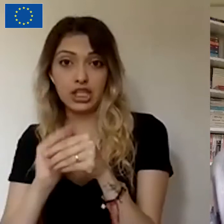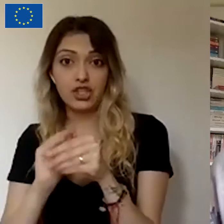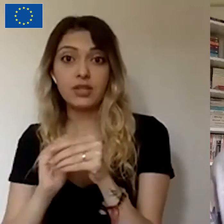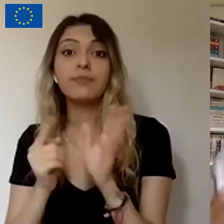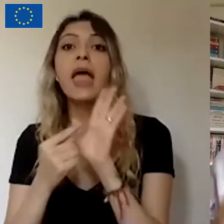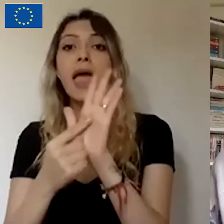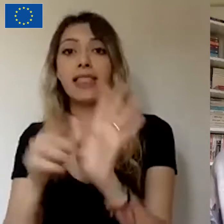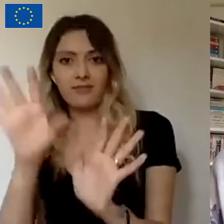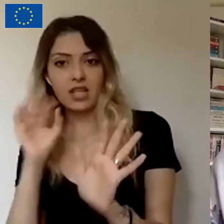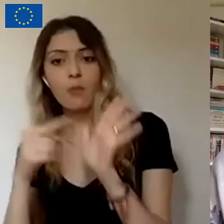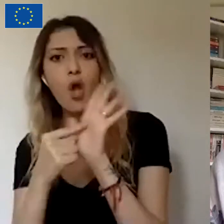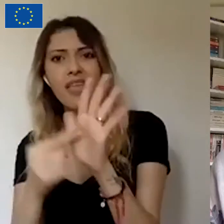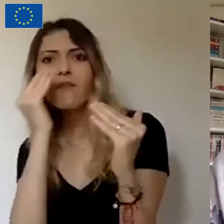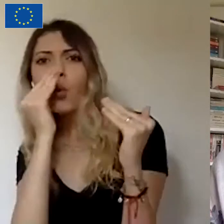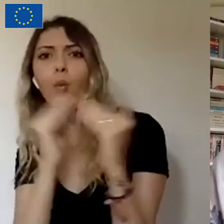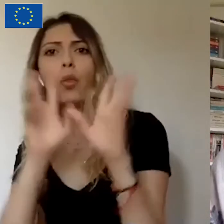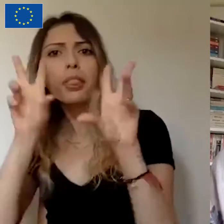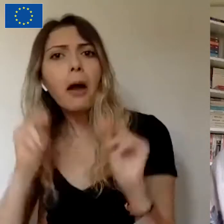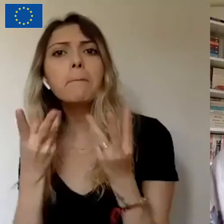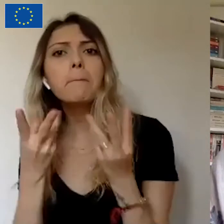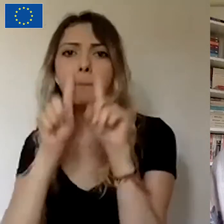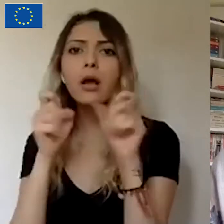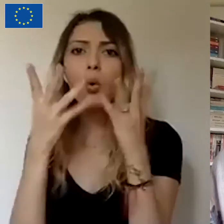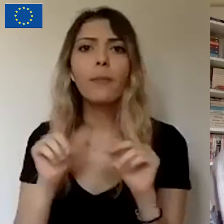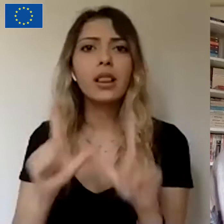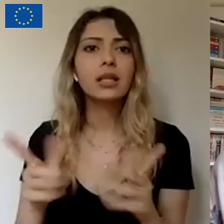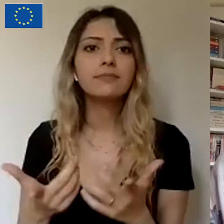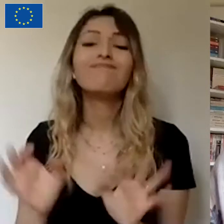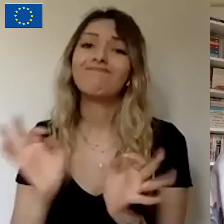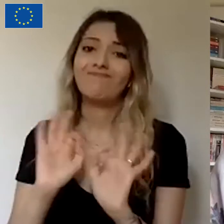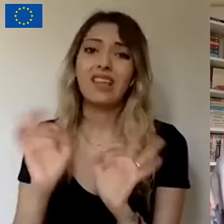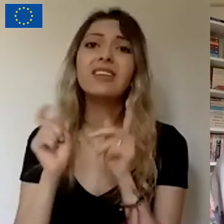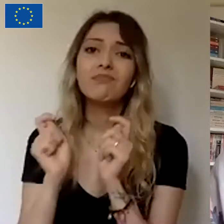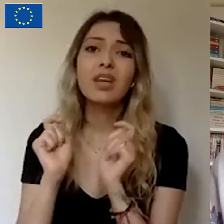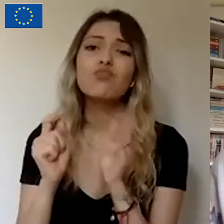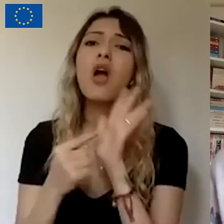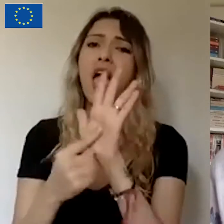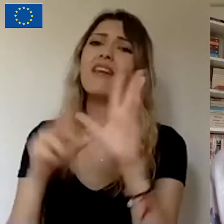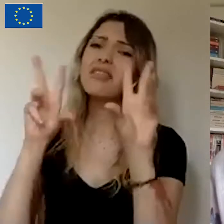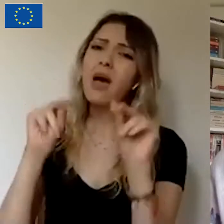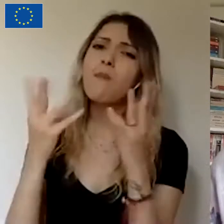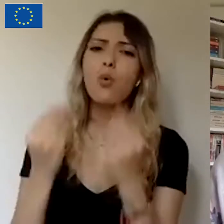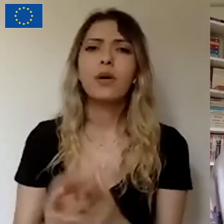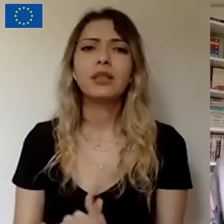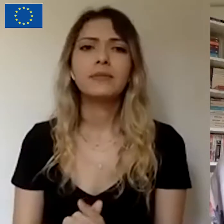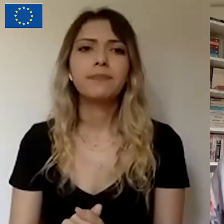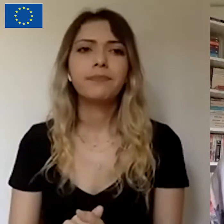projenin hedefine ulaşmış olmasını bekliyor musunuz? Evet. Zaten birey veya şirket olarak